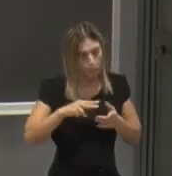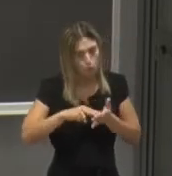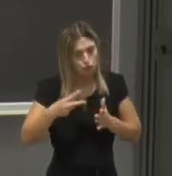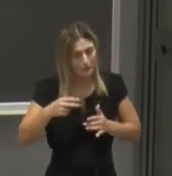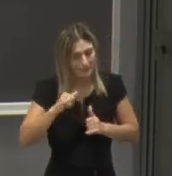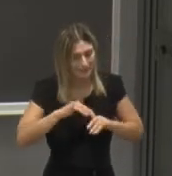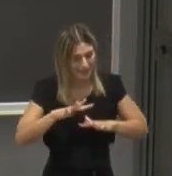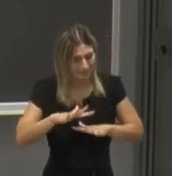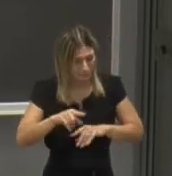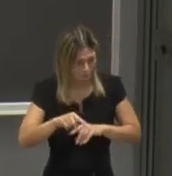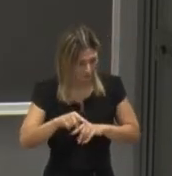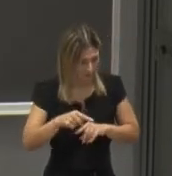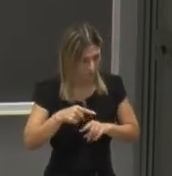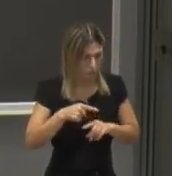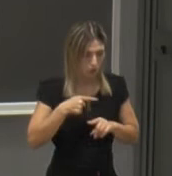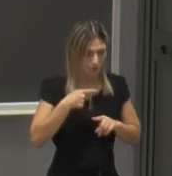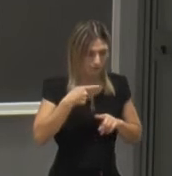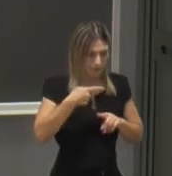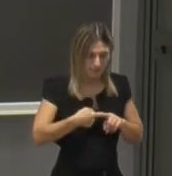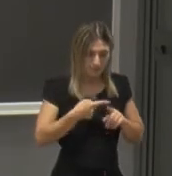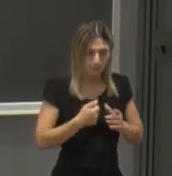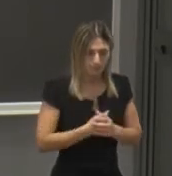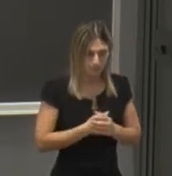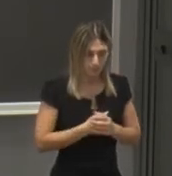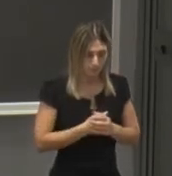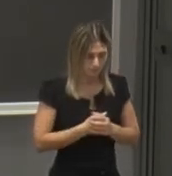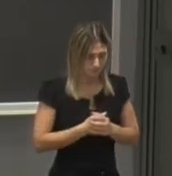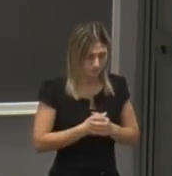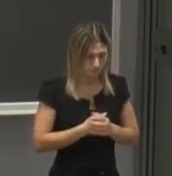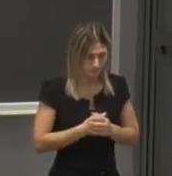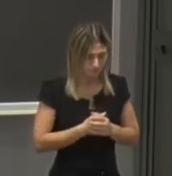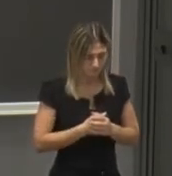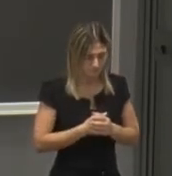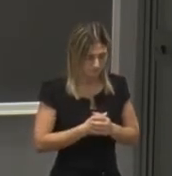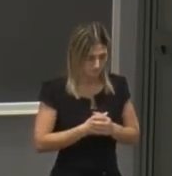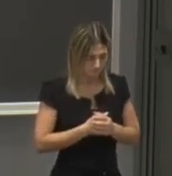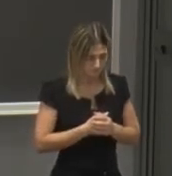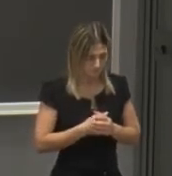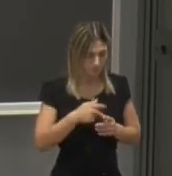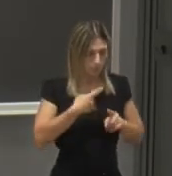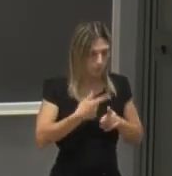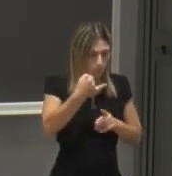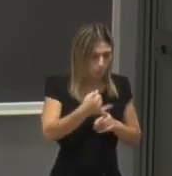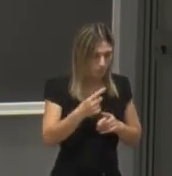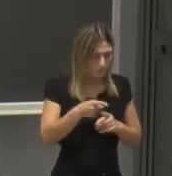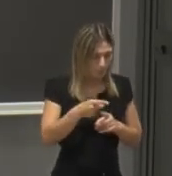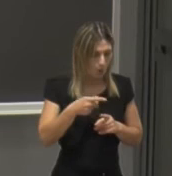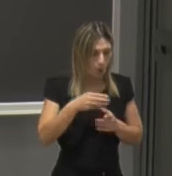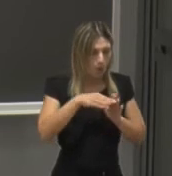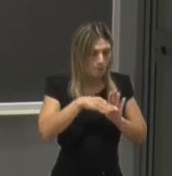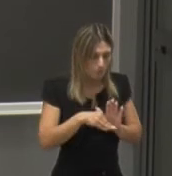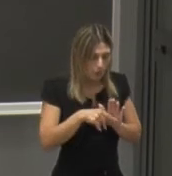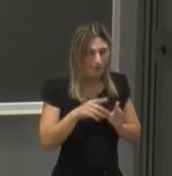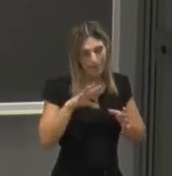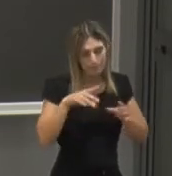'informazione e inoltre il PhD program in mathematics and model che come capite bene invece